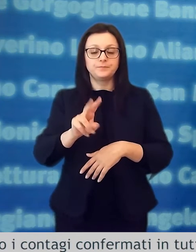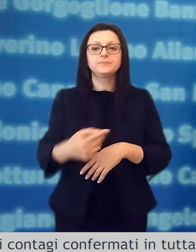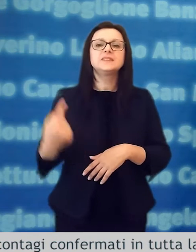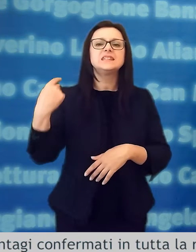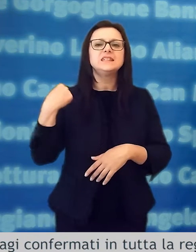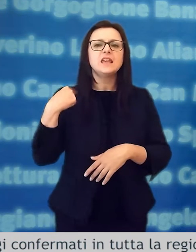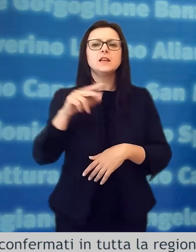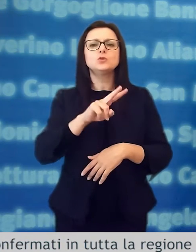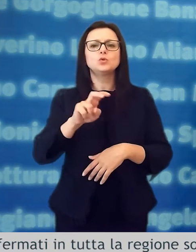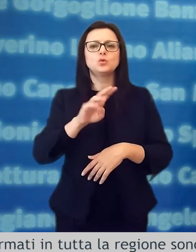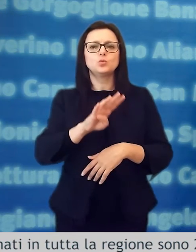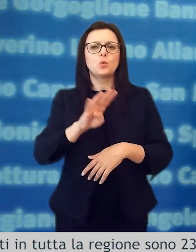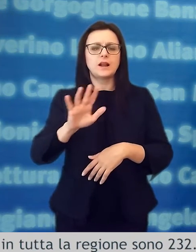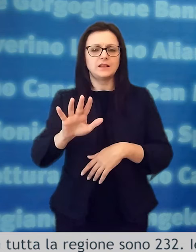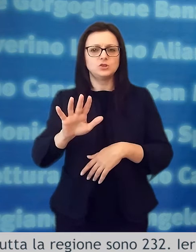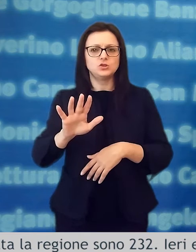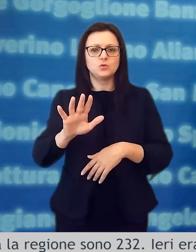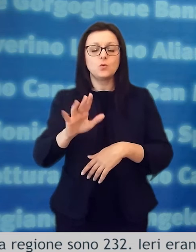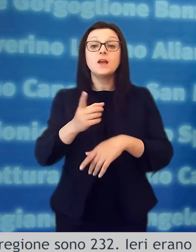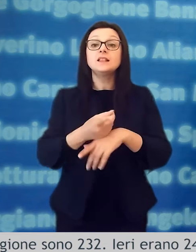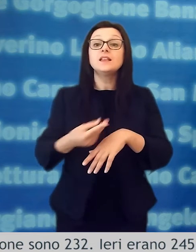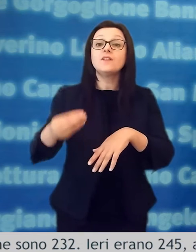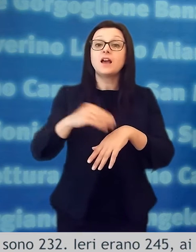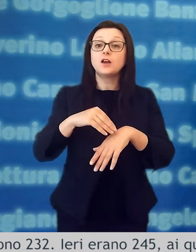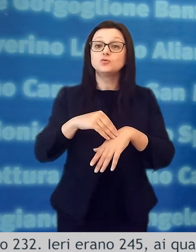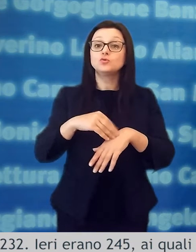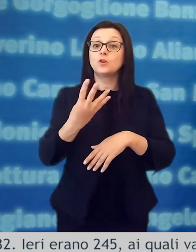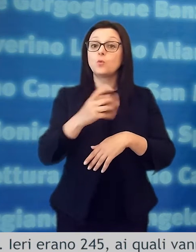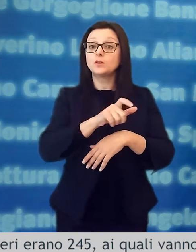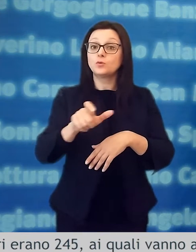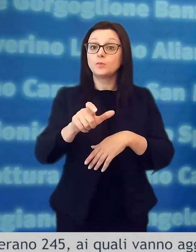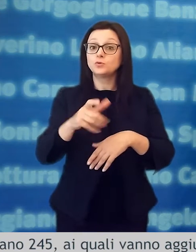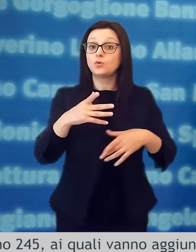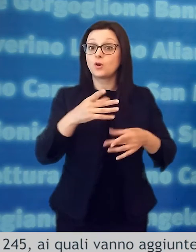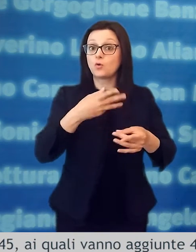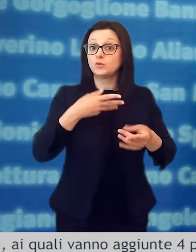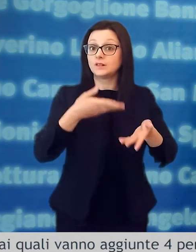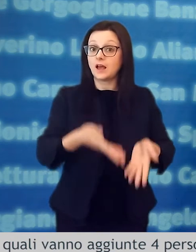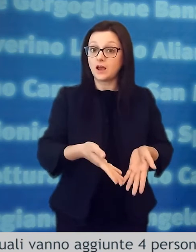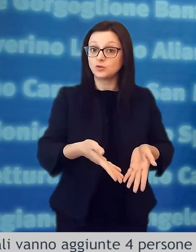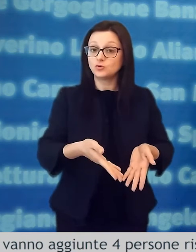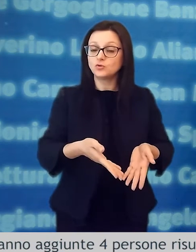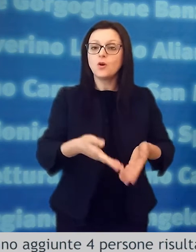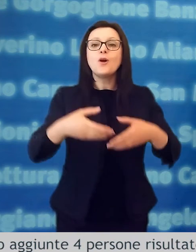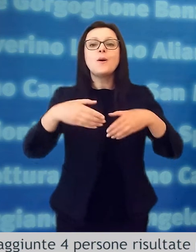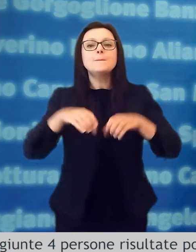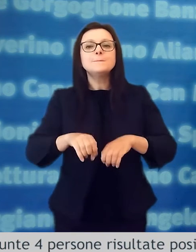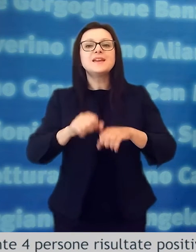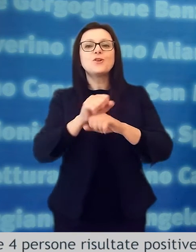ieri erano 245 ai quali vanno aggiunte quattro persone risultate positive e